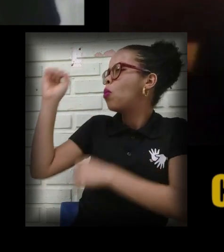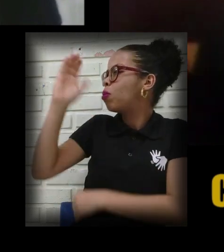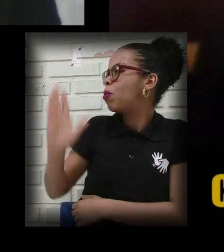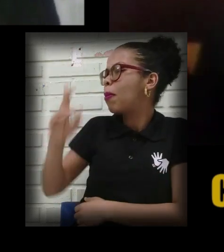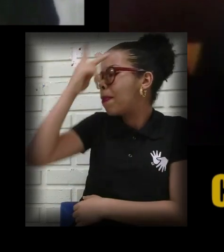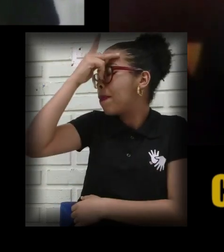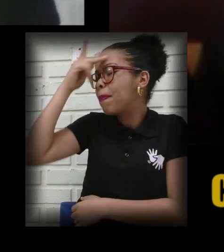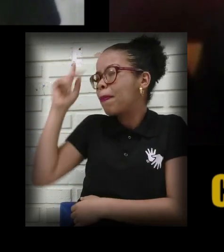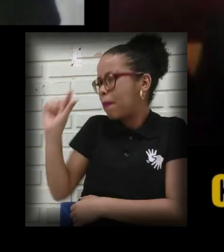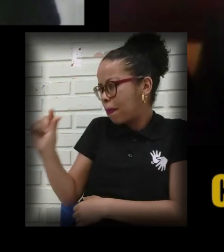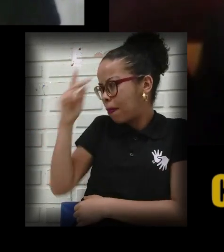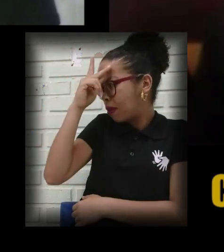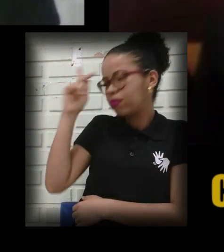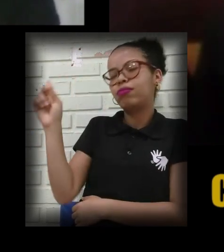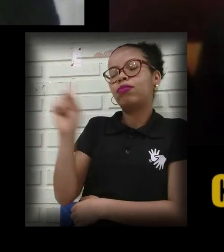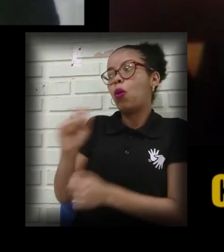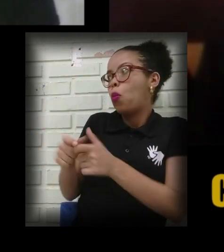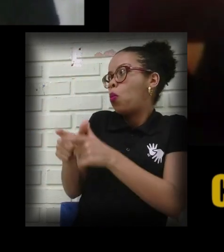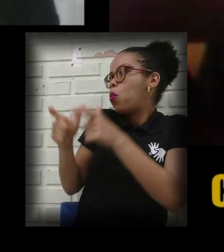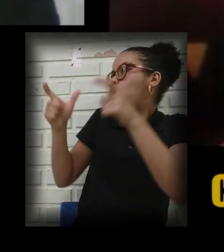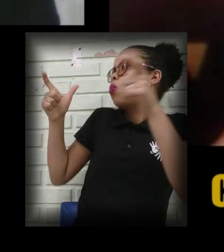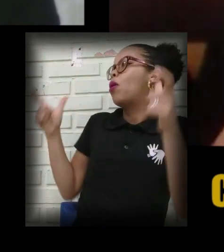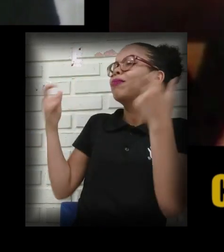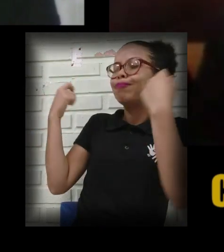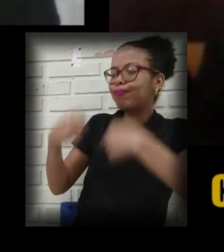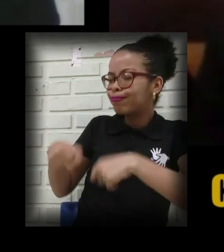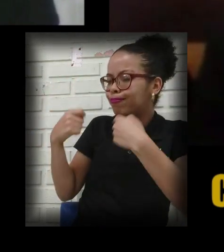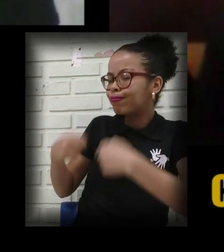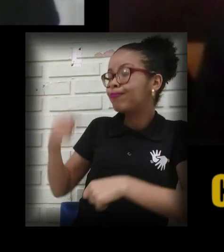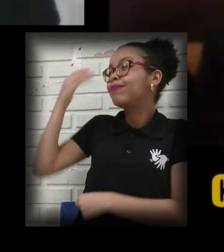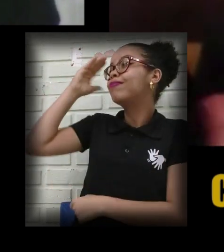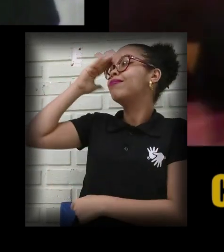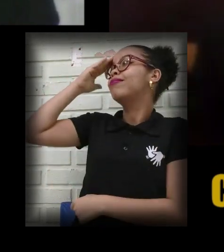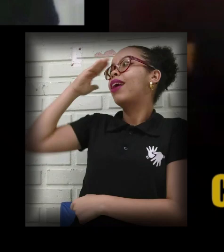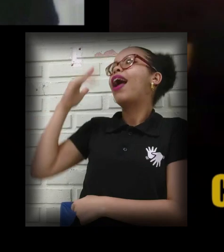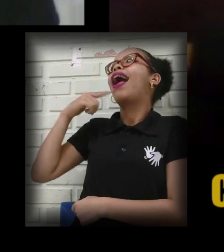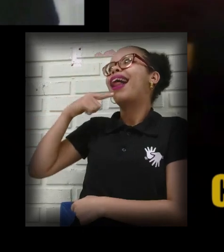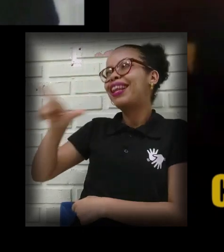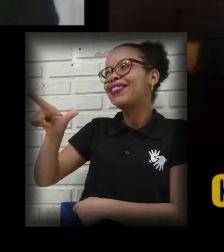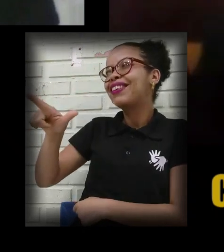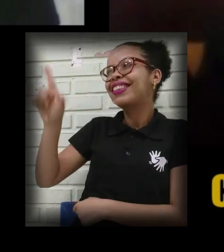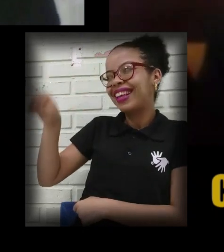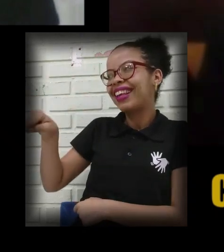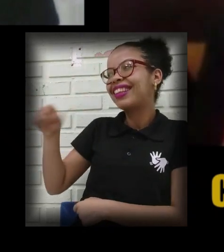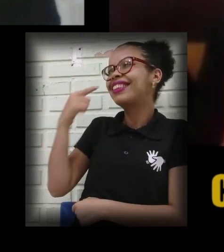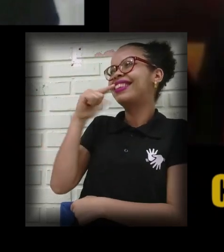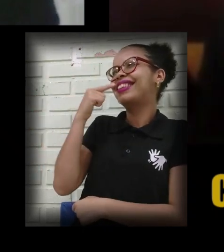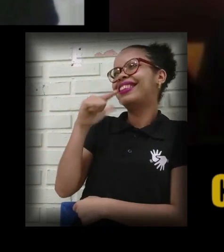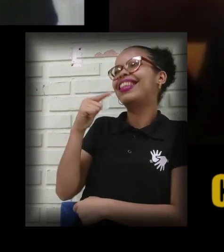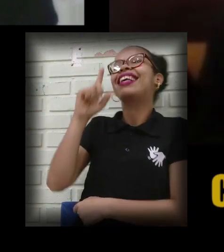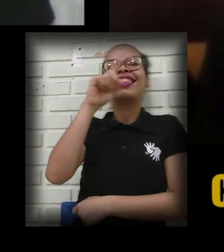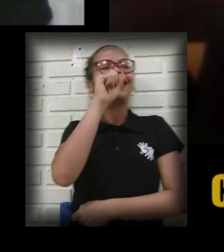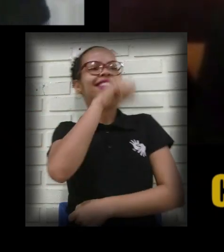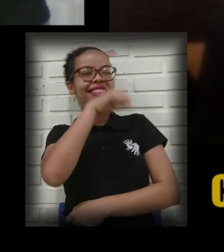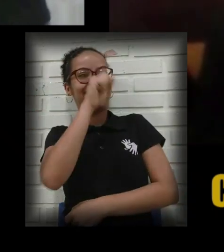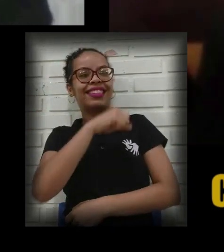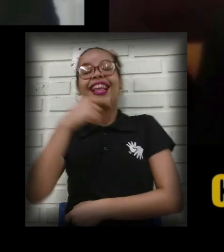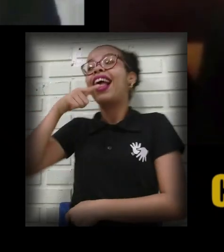pessoas que precisam desse entendimento, dessa língua, né? Dessa língua, de conhecer essa